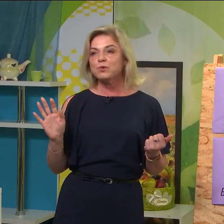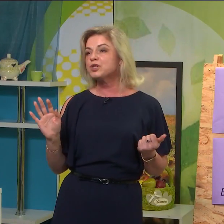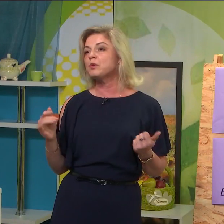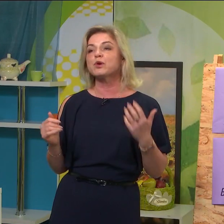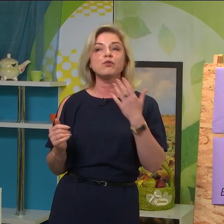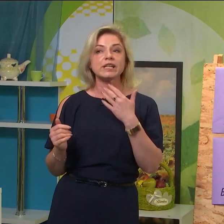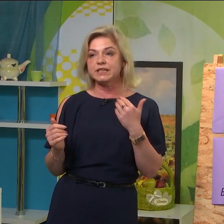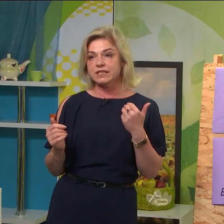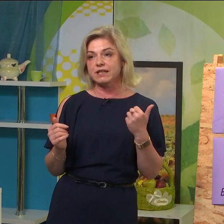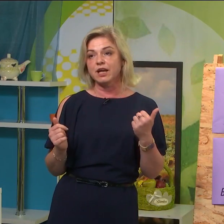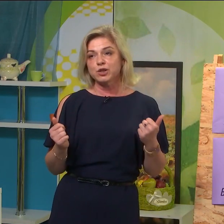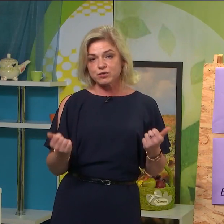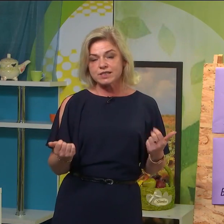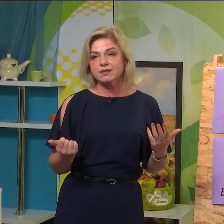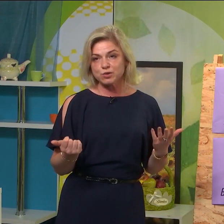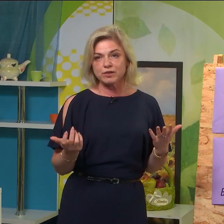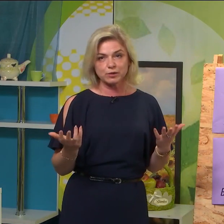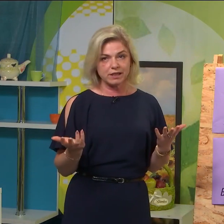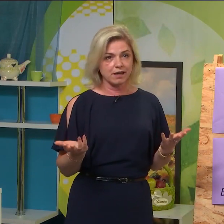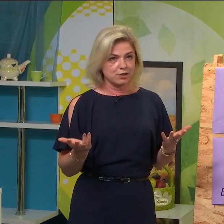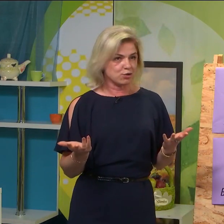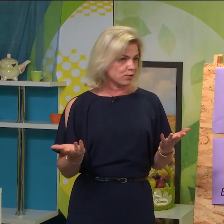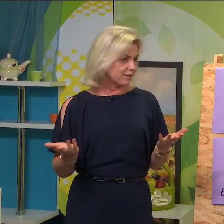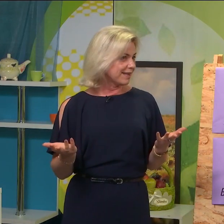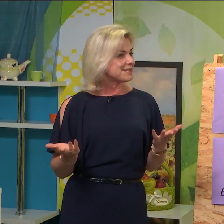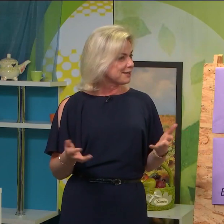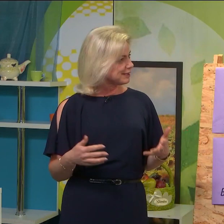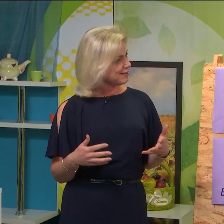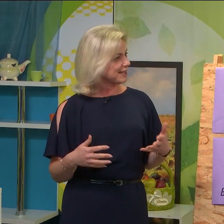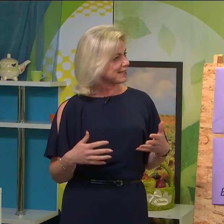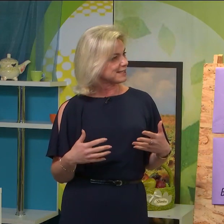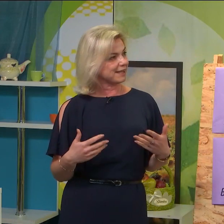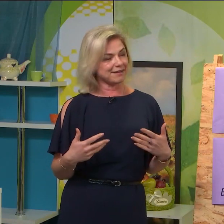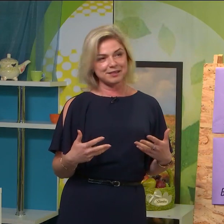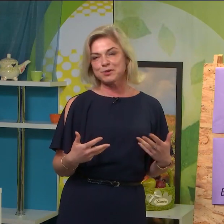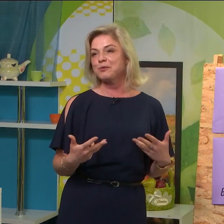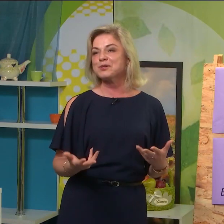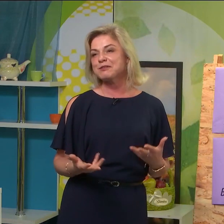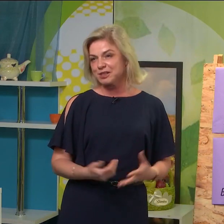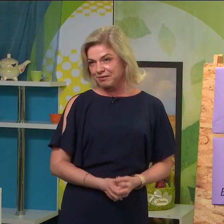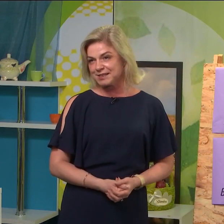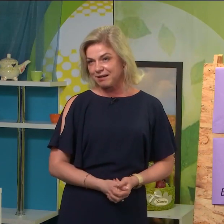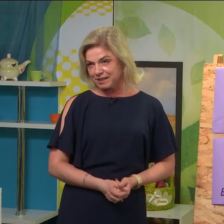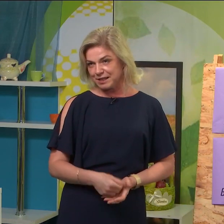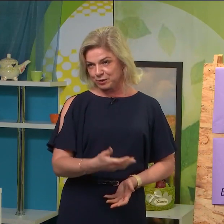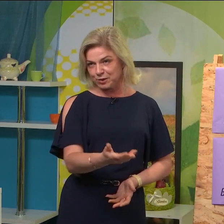можемо проговорити тільки», то вже з'ясовано, що якийсь негатив, якесь таке доброзичливе ставлення до